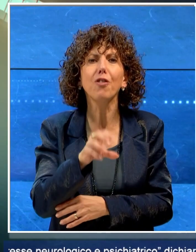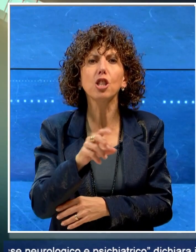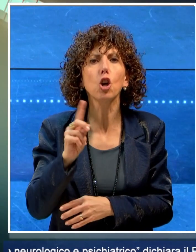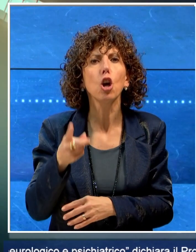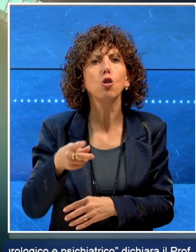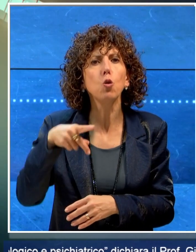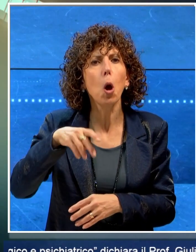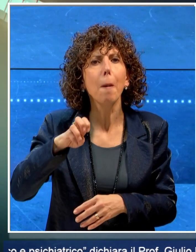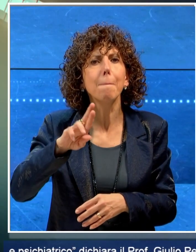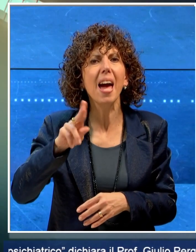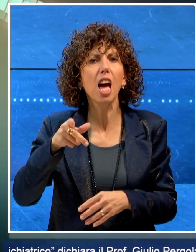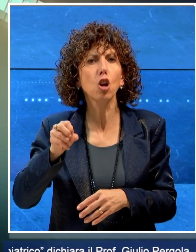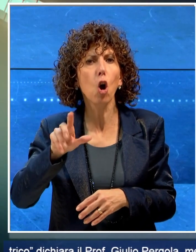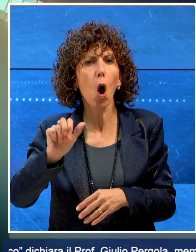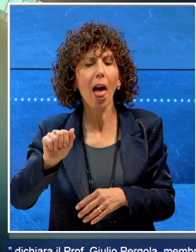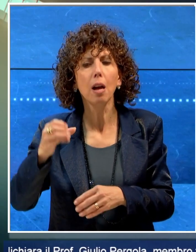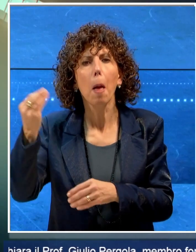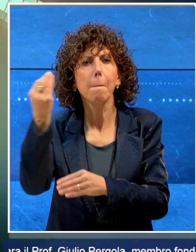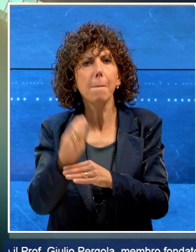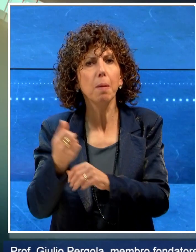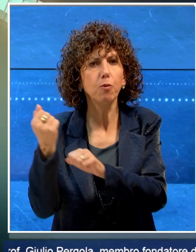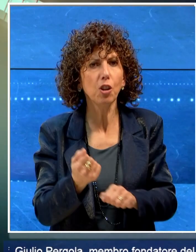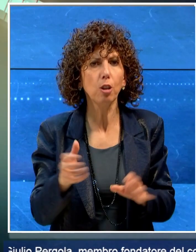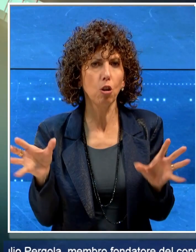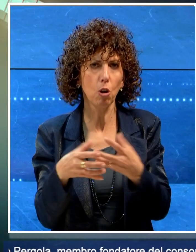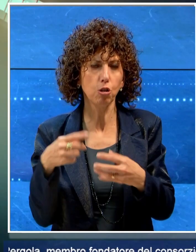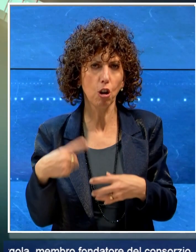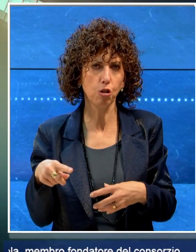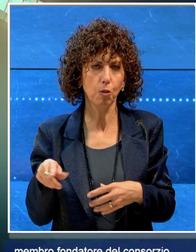Giulio Pergola, membro fondatore del consorzio.